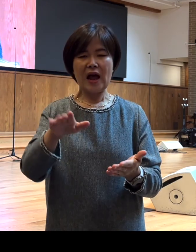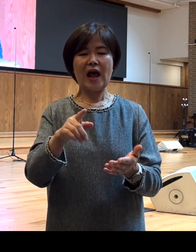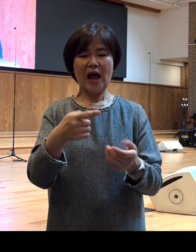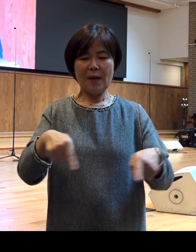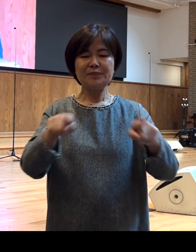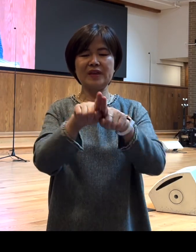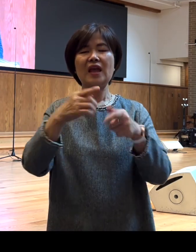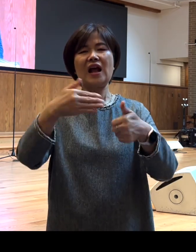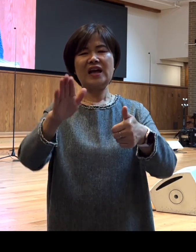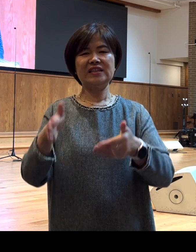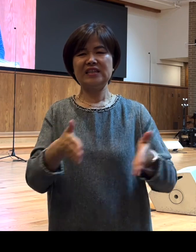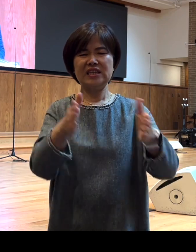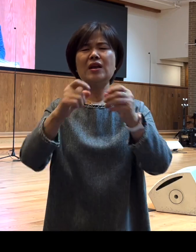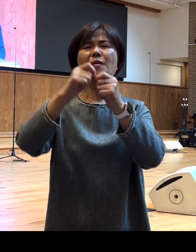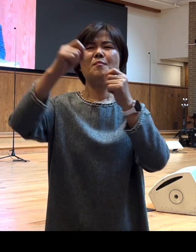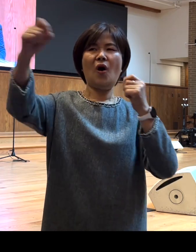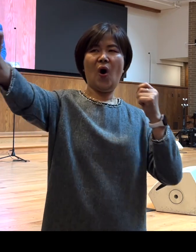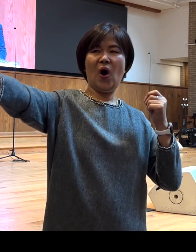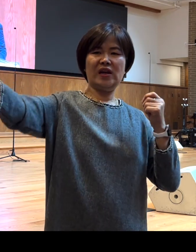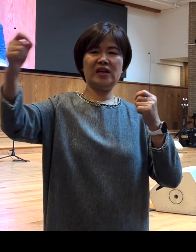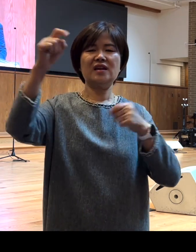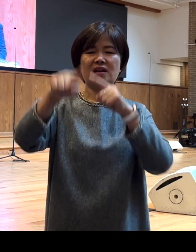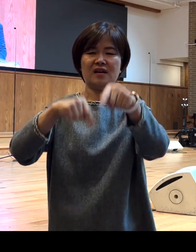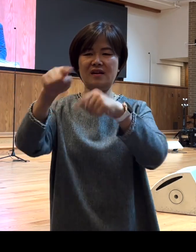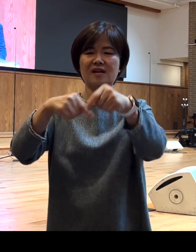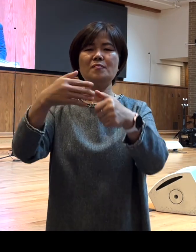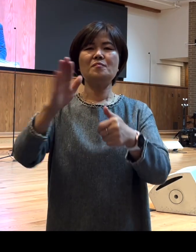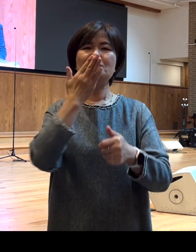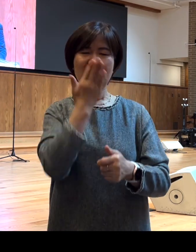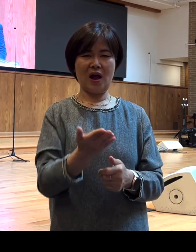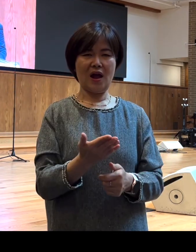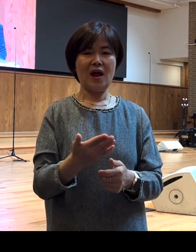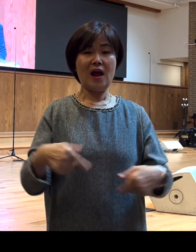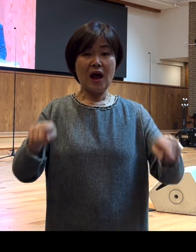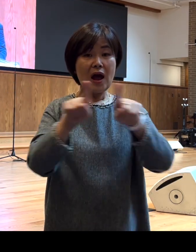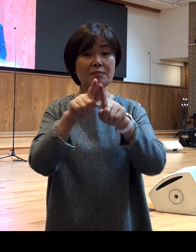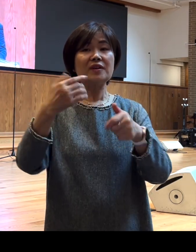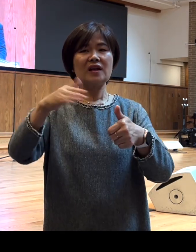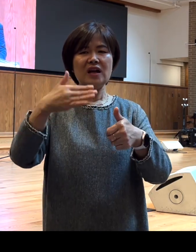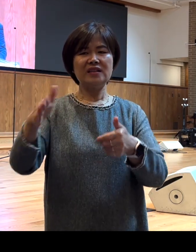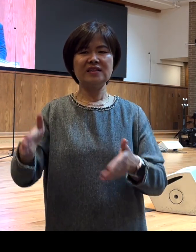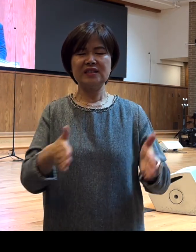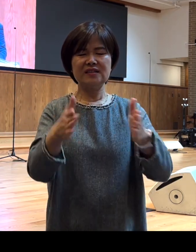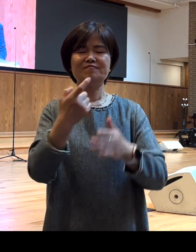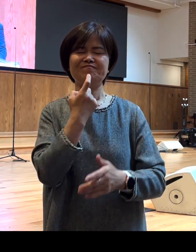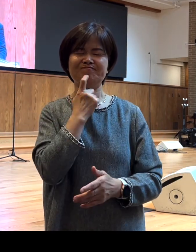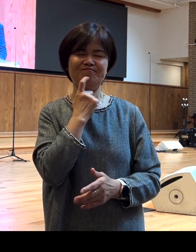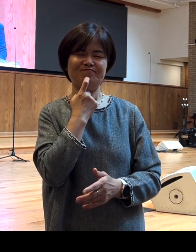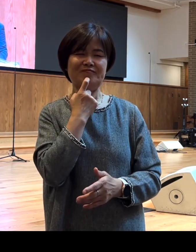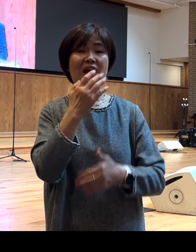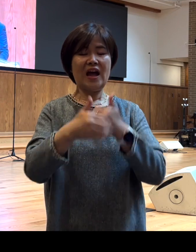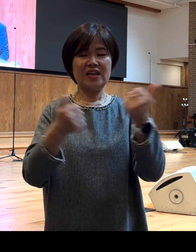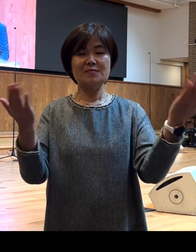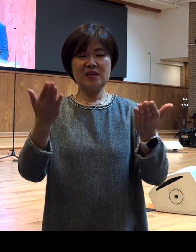멀리 갈 수 있는 길이고요 함께 가는 길이 끈기 있게 하나님의 일을 이룰 수 있는